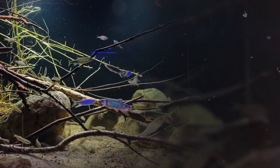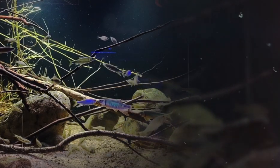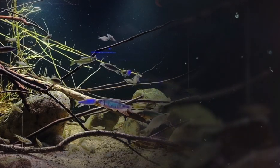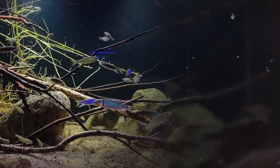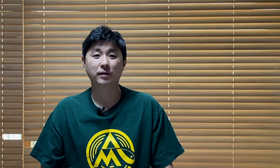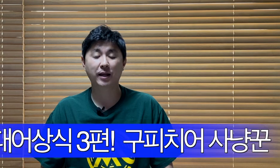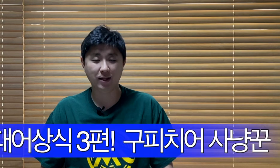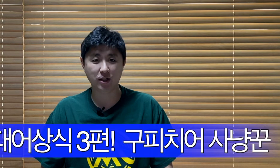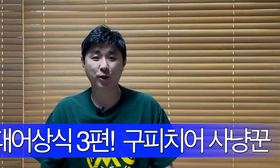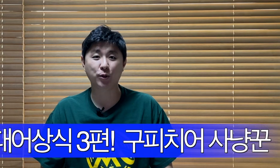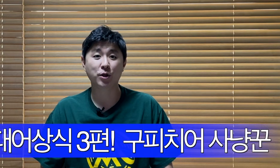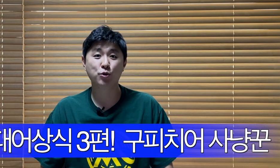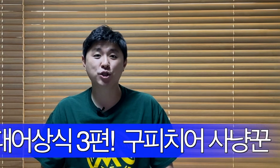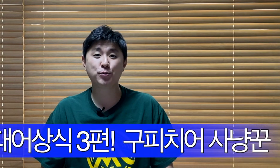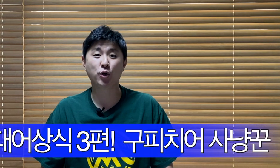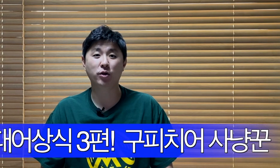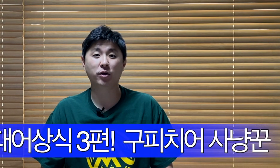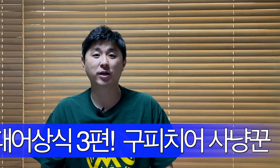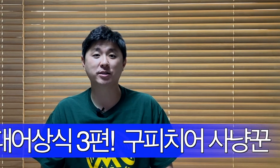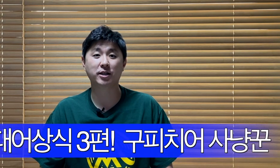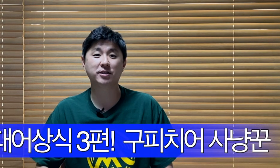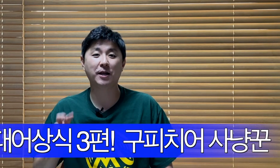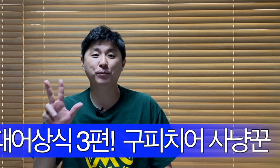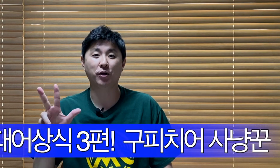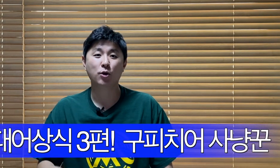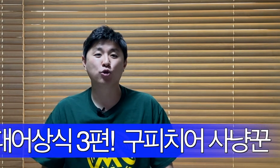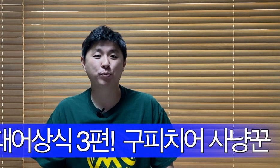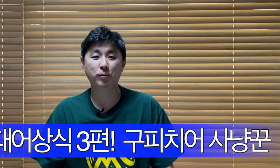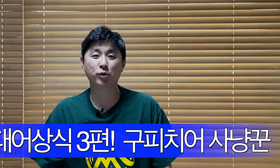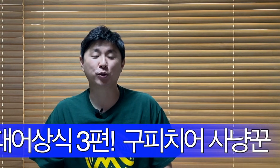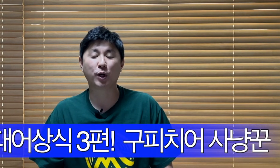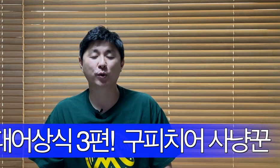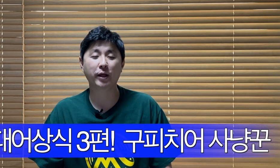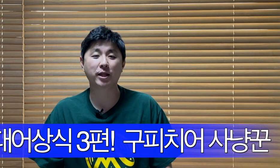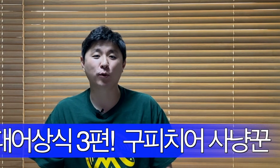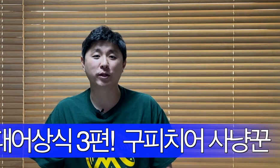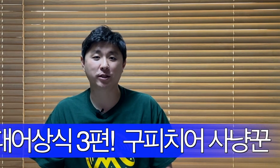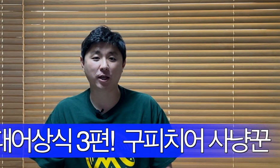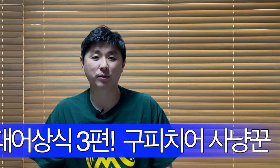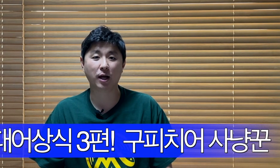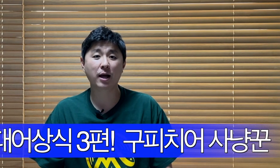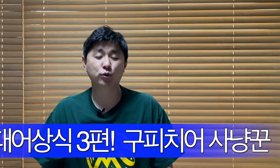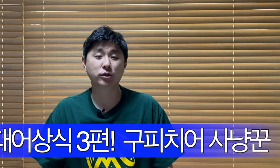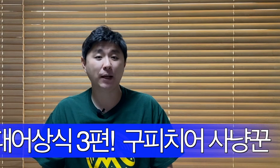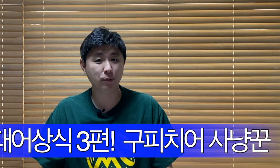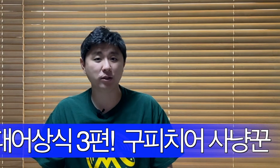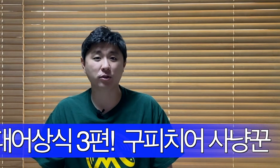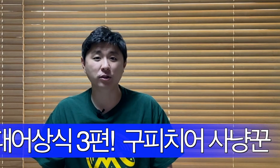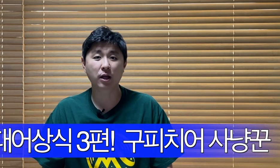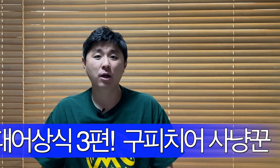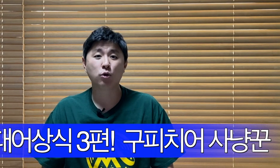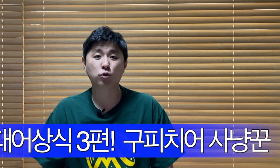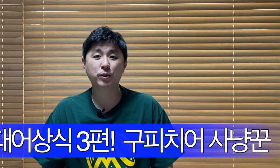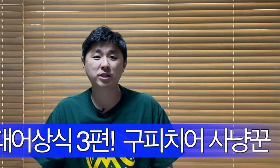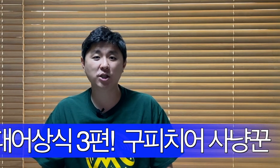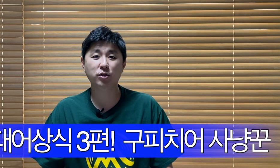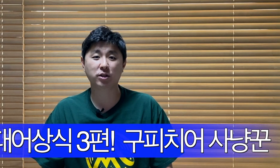네 안녕하세요. 60초 열대요 상식 3편, 구피 편으로 돌아온 애니몰로의 DK입니다. 우선 3편에서는 구피 치어들을